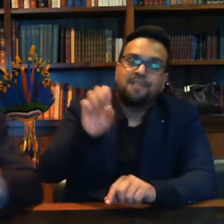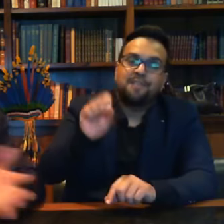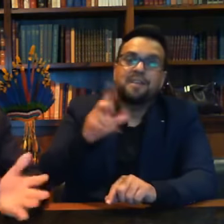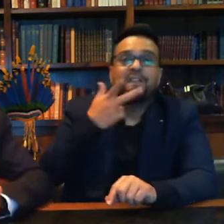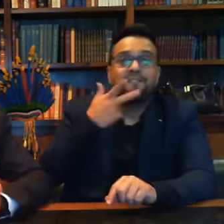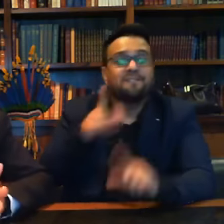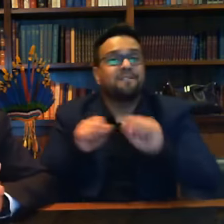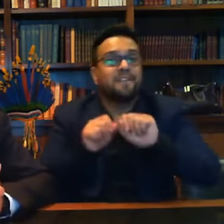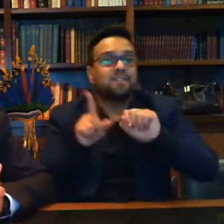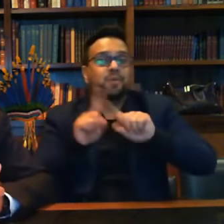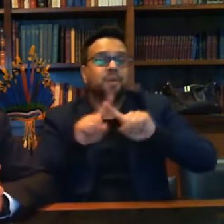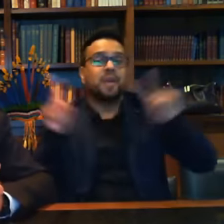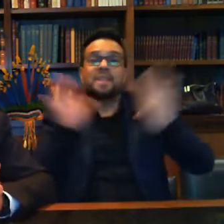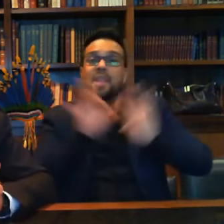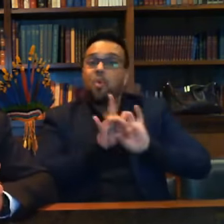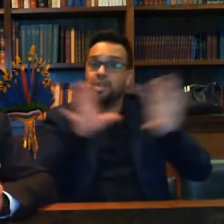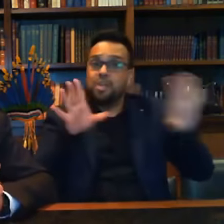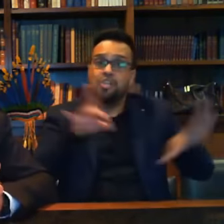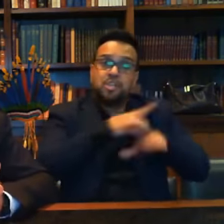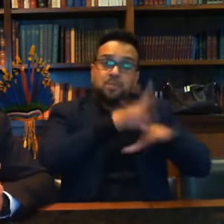Hoje não tem nada lá.